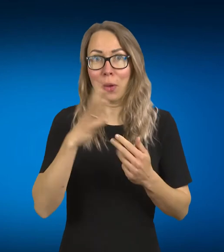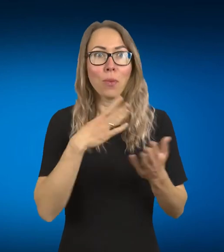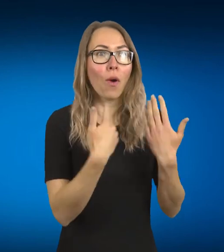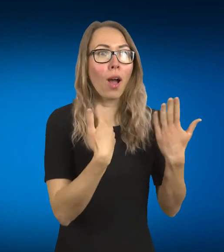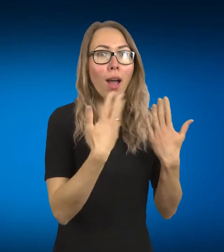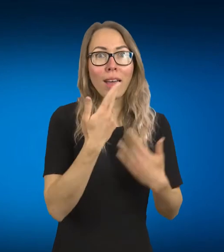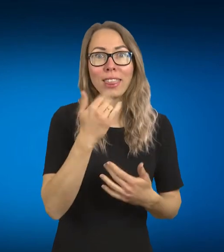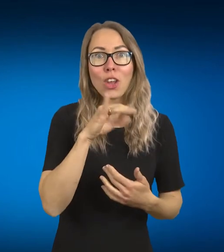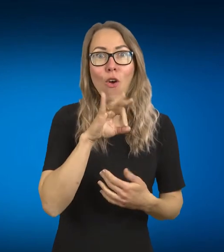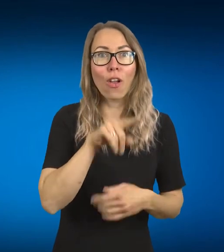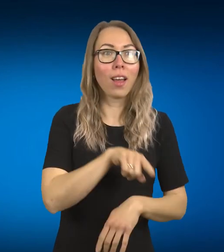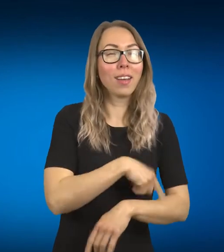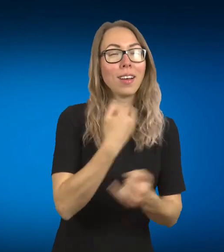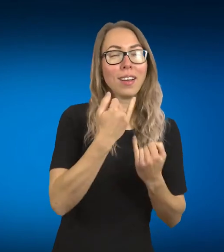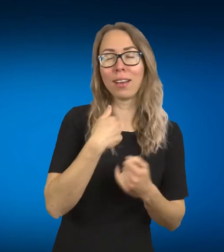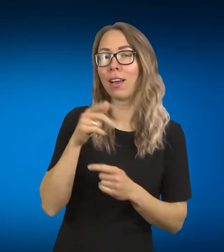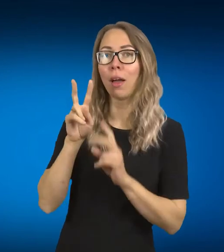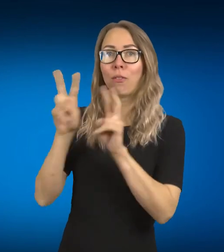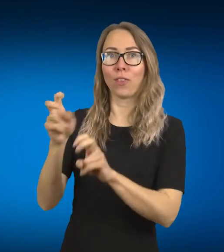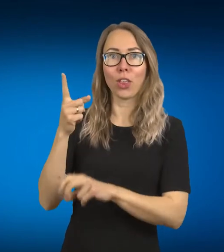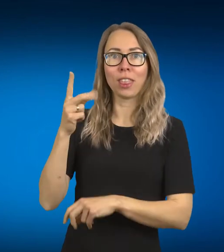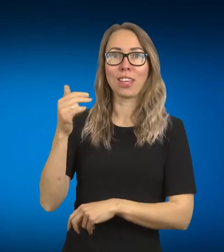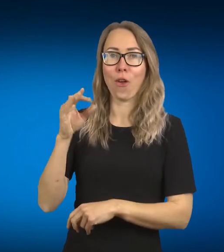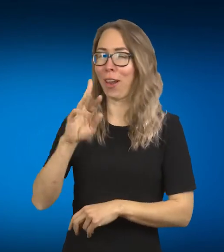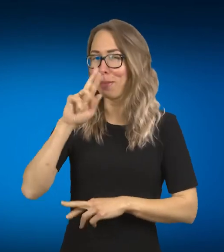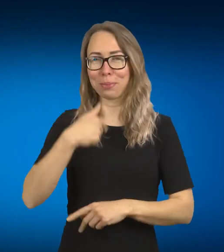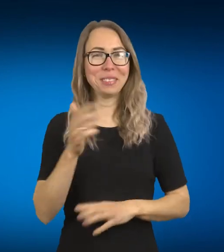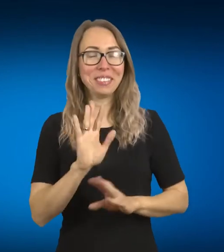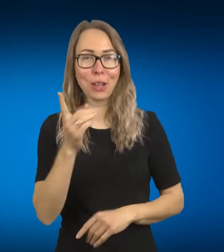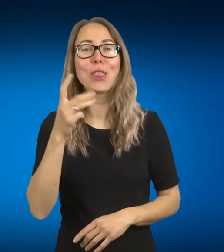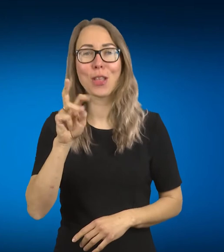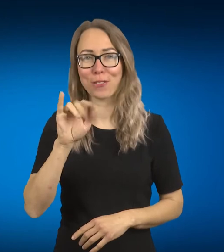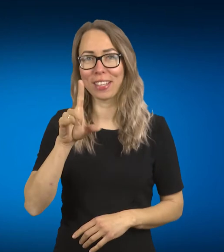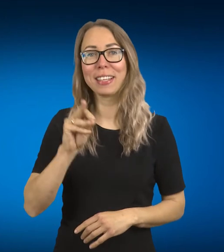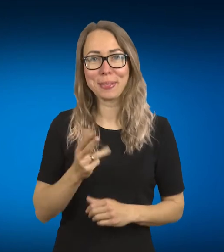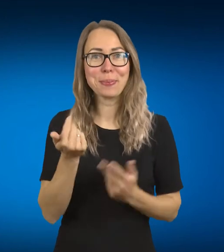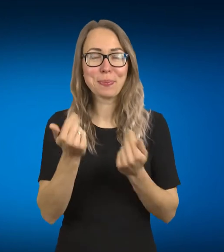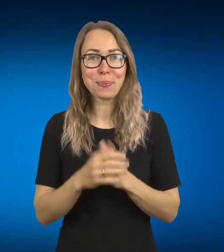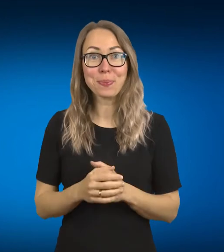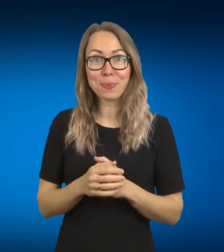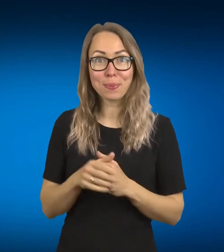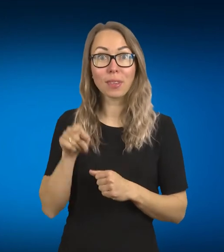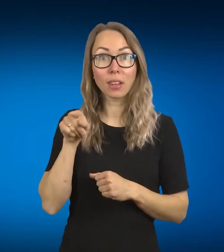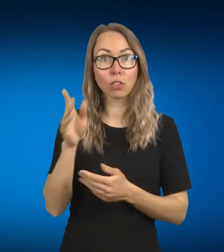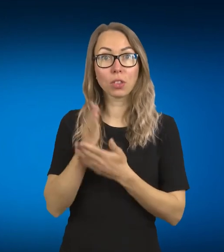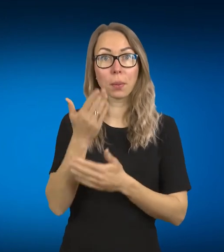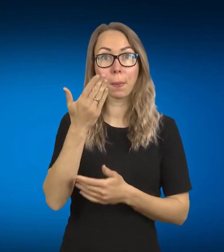su Nijolė baigiau kalbėti ir iš karto Nijolė pavadinau. Tai Dabylė. Dabylė yra Made in Silence